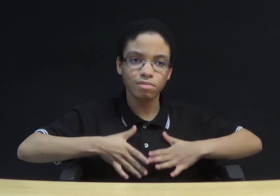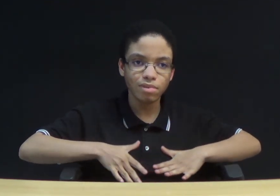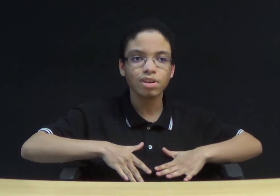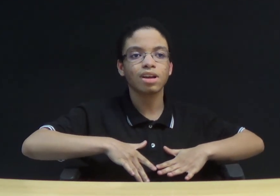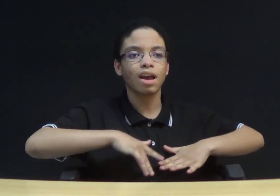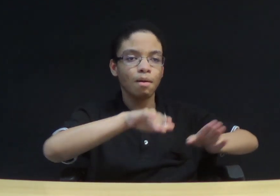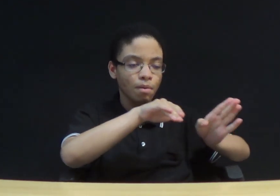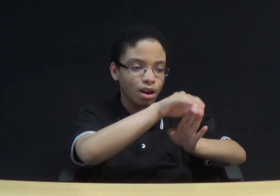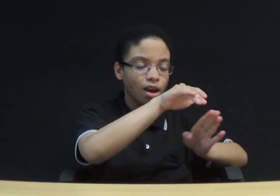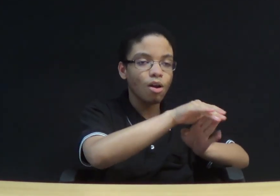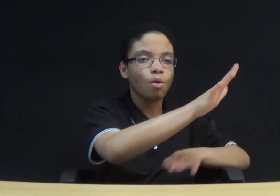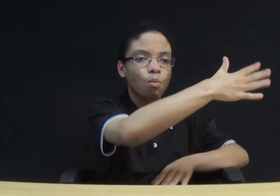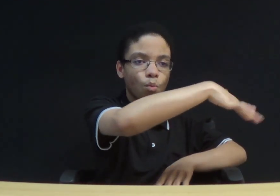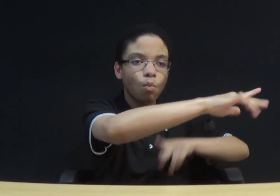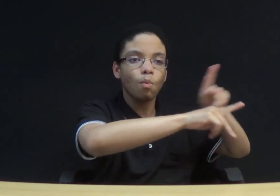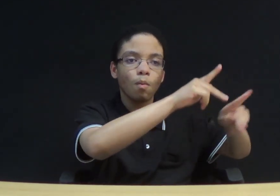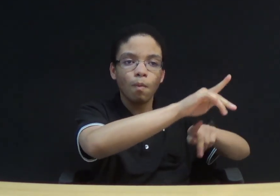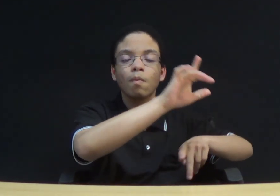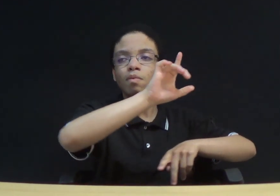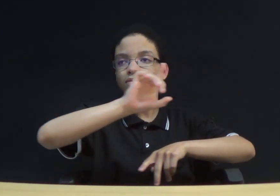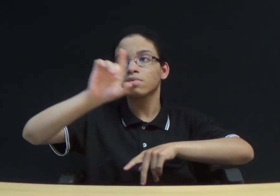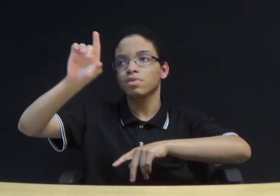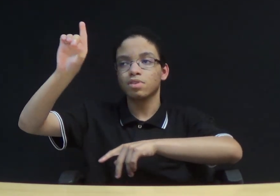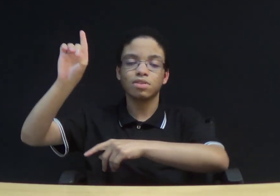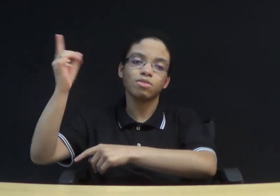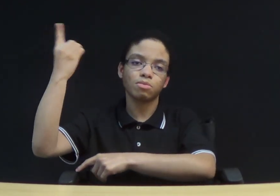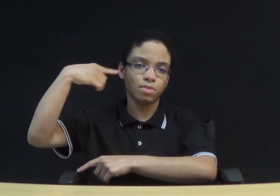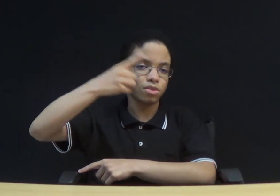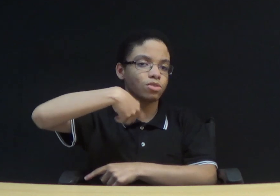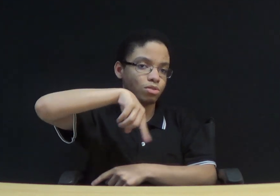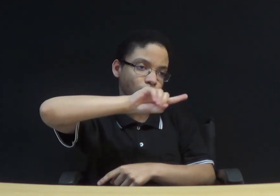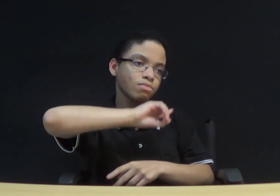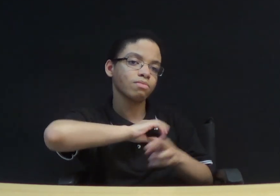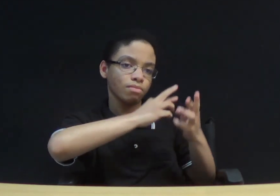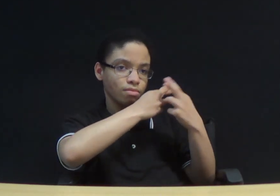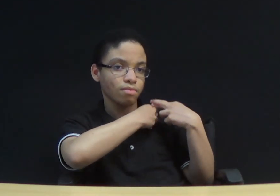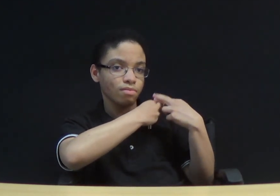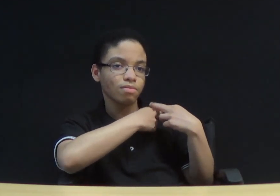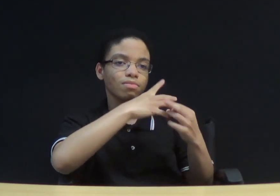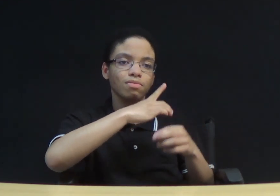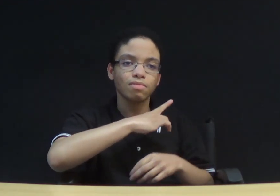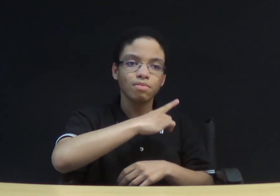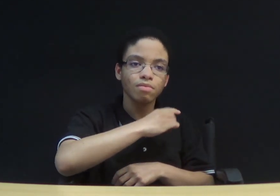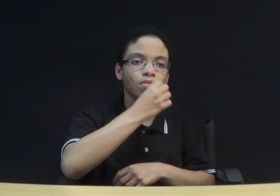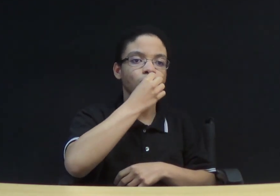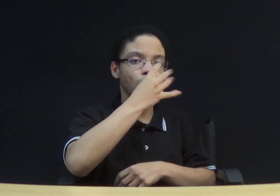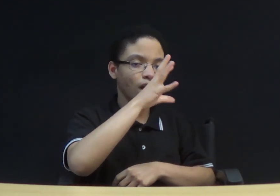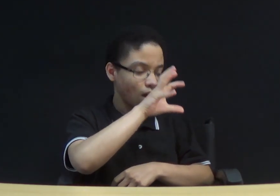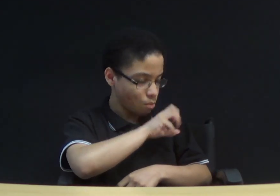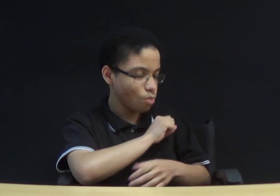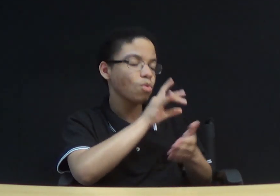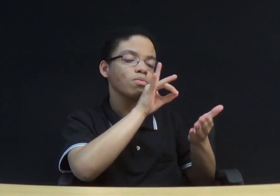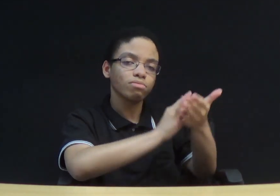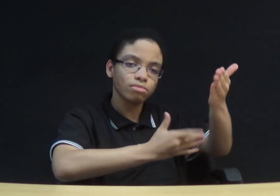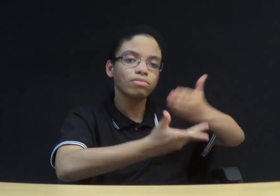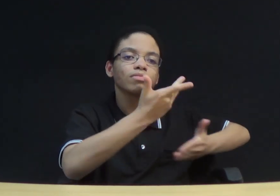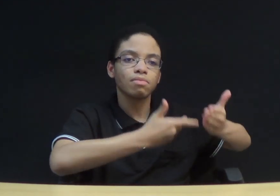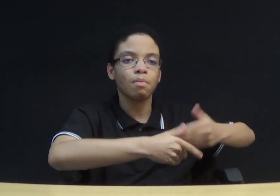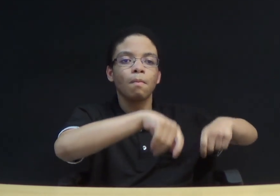ovelhas, as quais Deus irá deixar em nosso cuidado. A bondade e amor sincero devem fazer parte de nosso